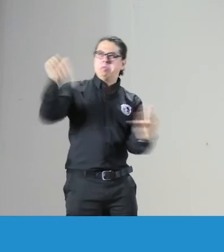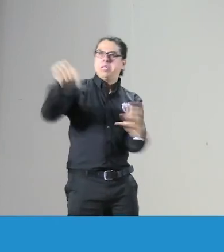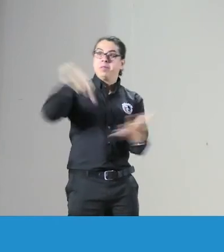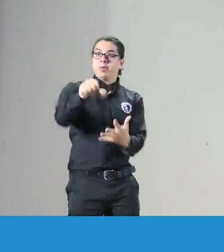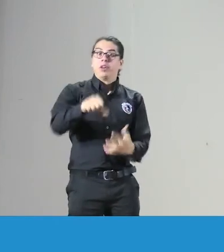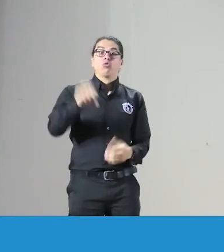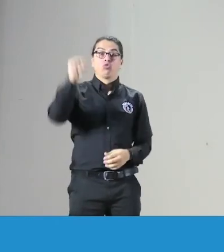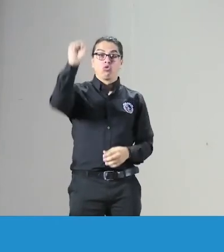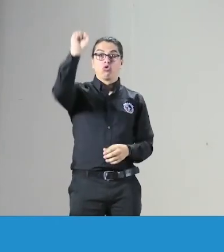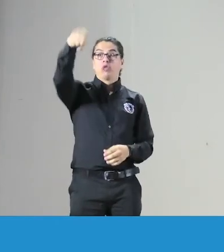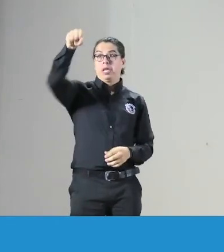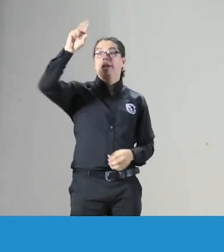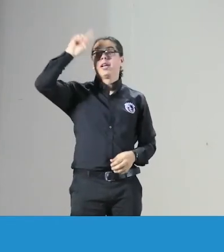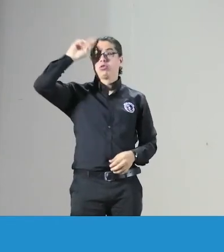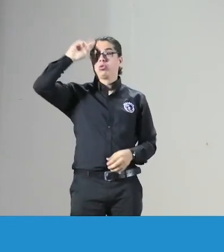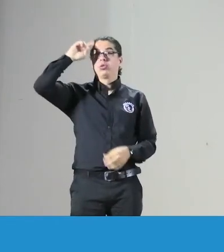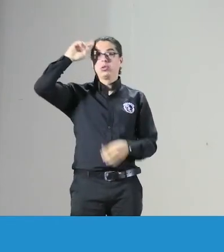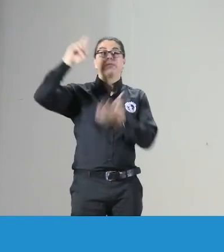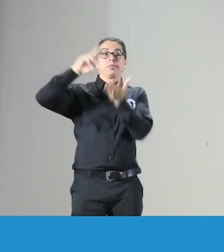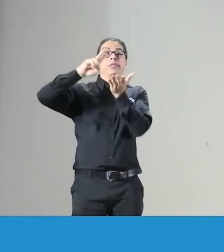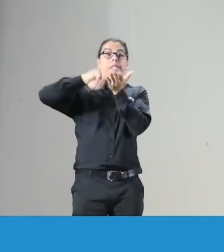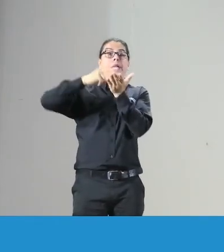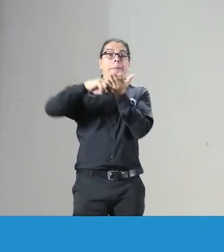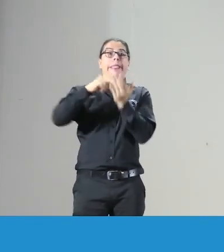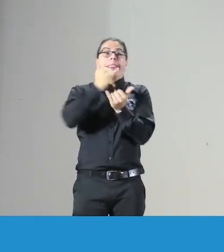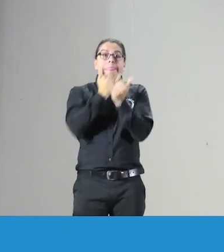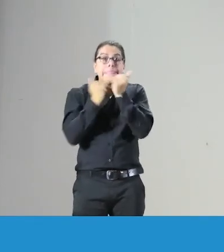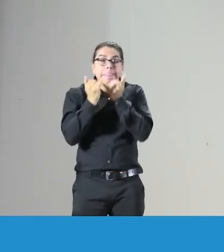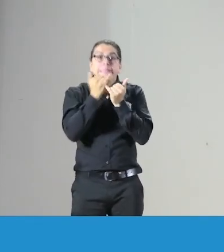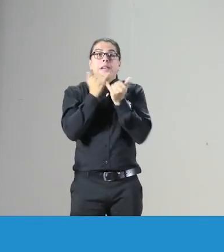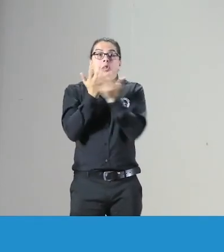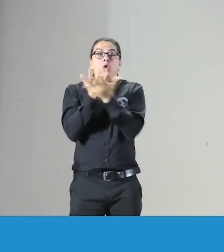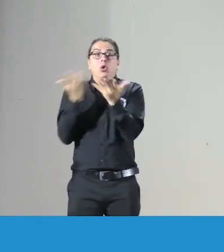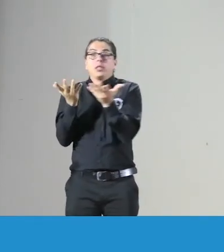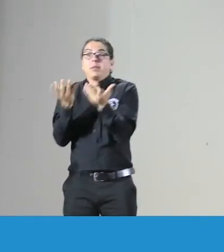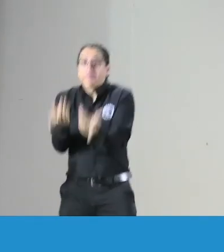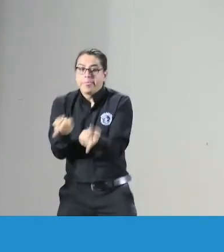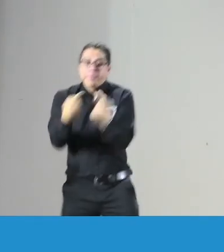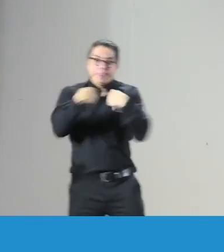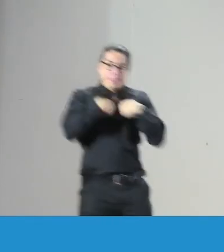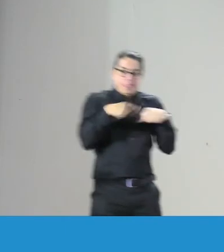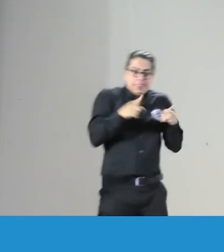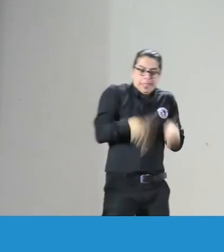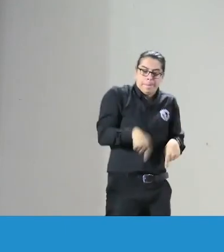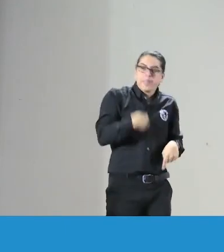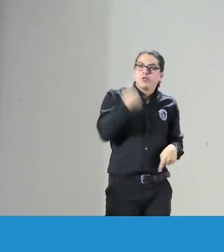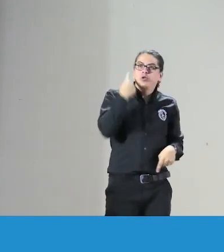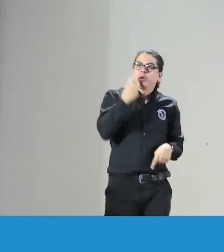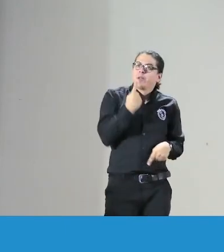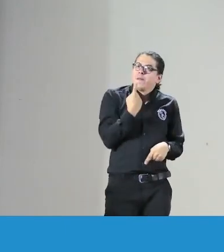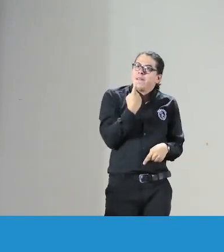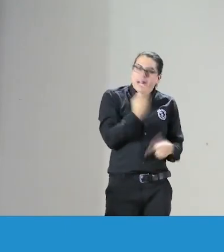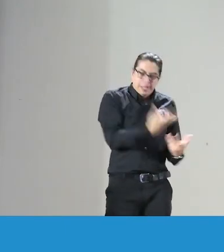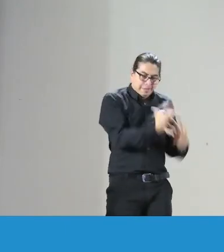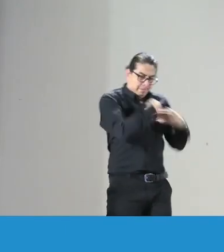hacer algo con ellos hay que tener que tener alguna sanción y los obviamente los intérpretes también